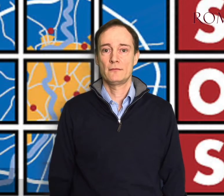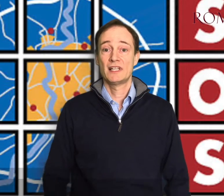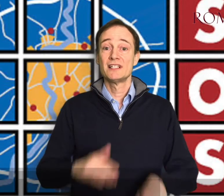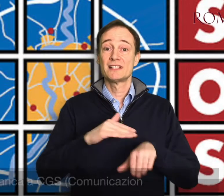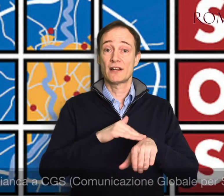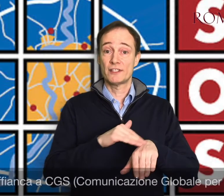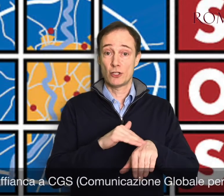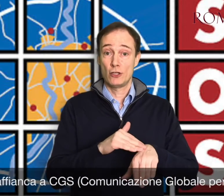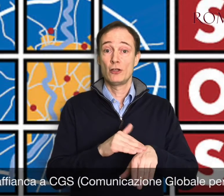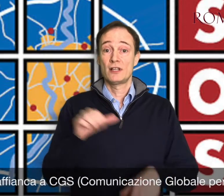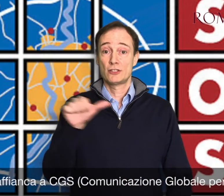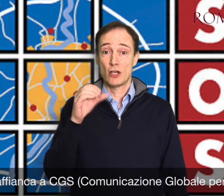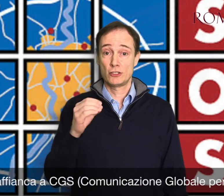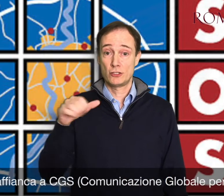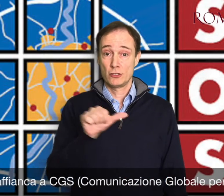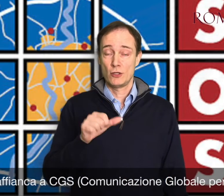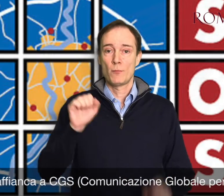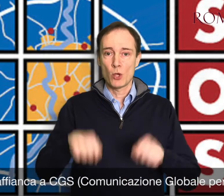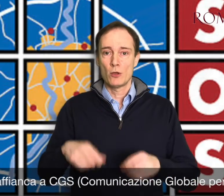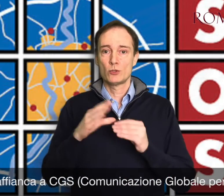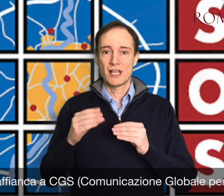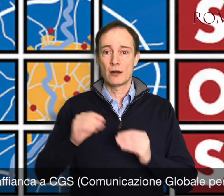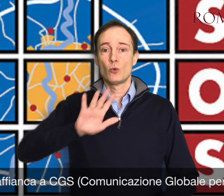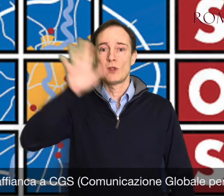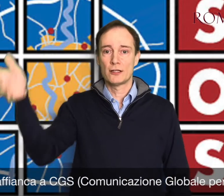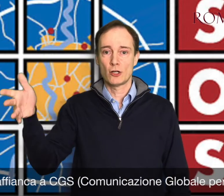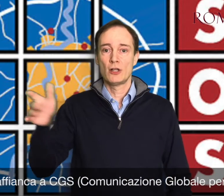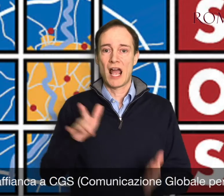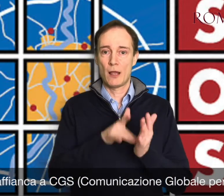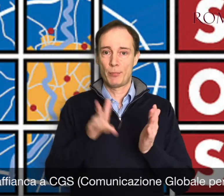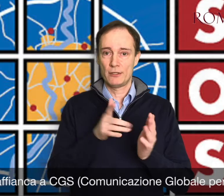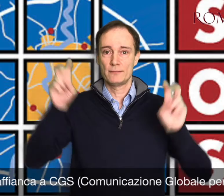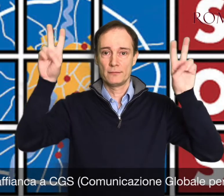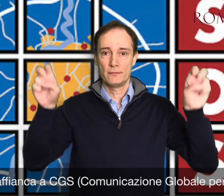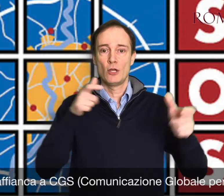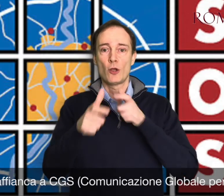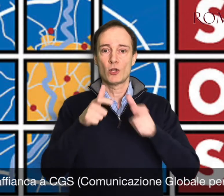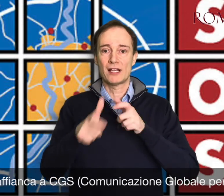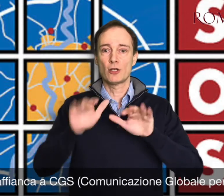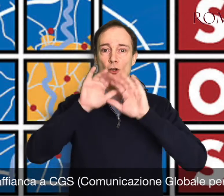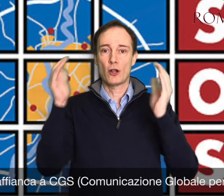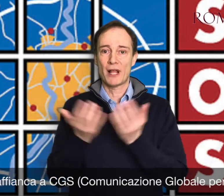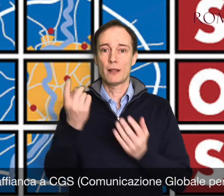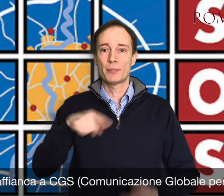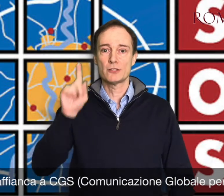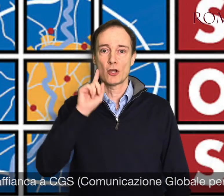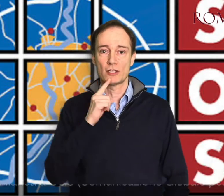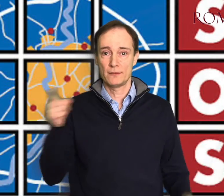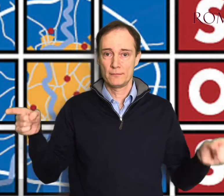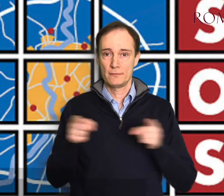Il servizio si affianca a CGS, Comunicazione Globale per Sordi, già attivo per i